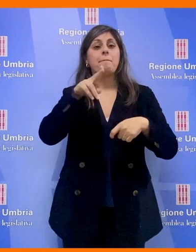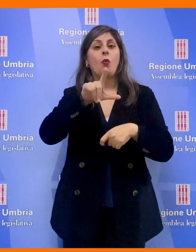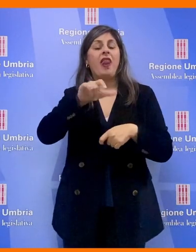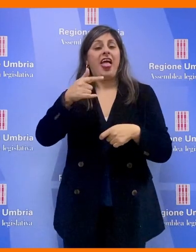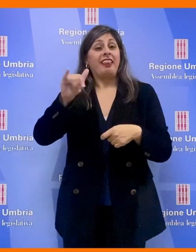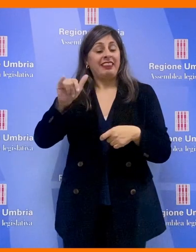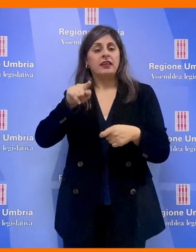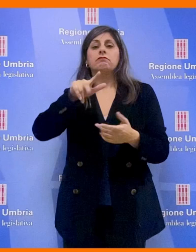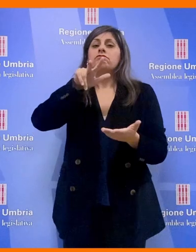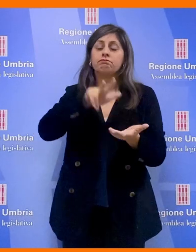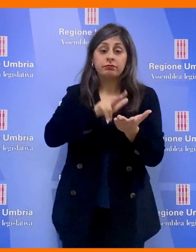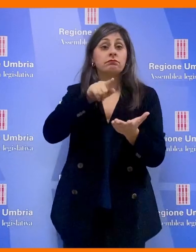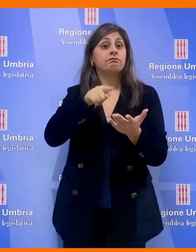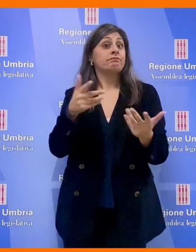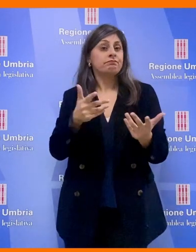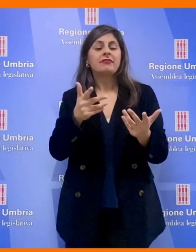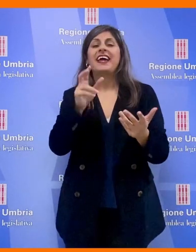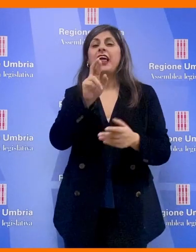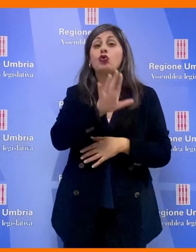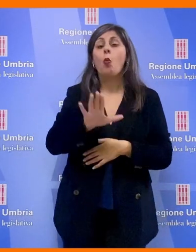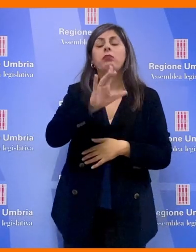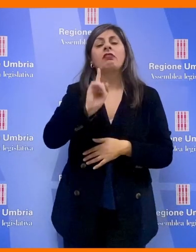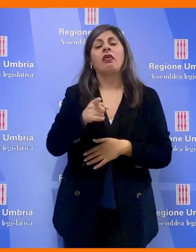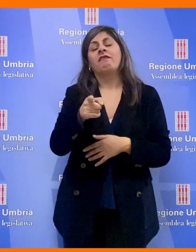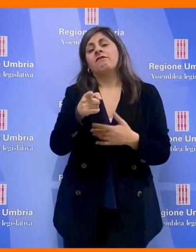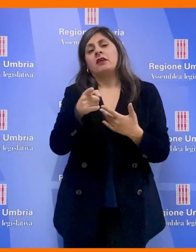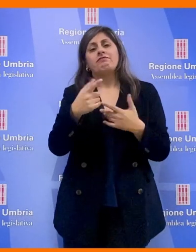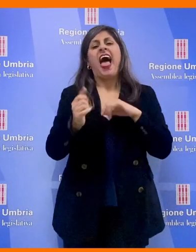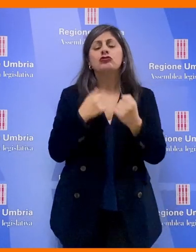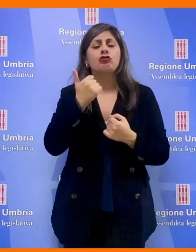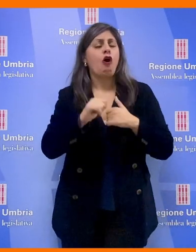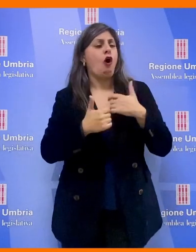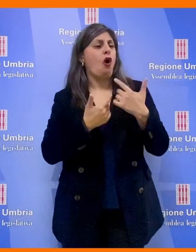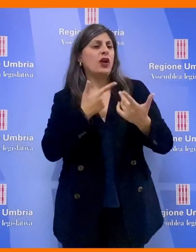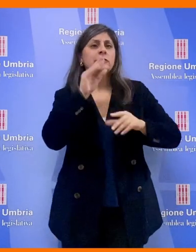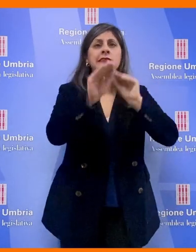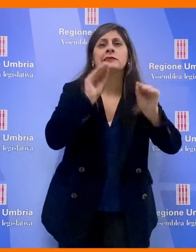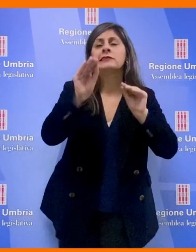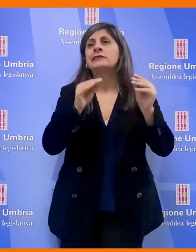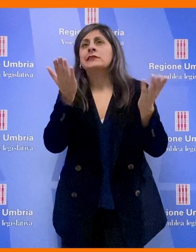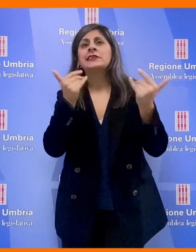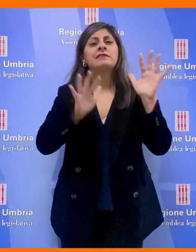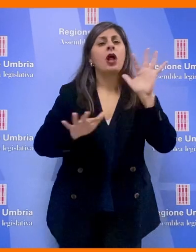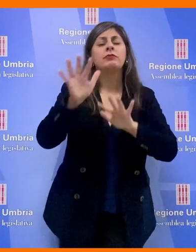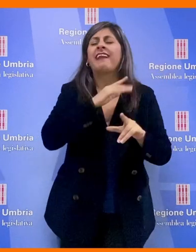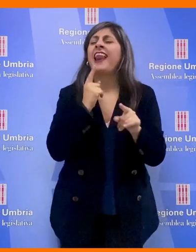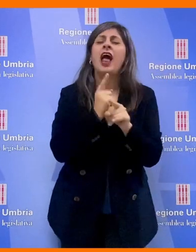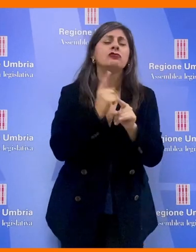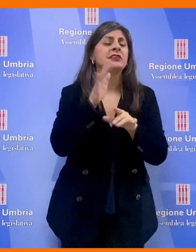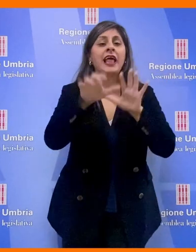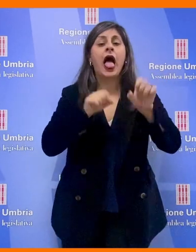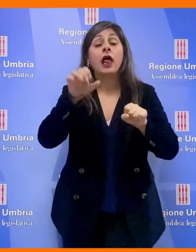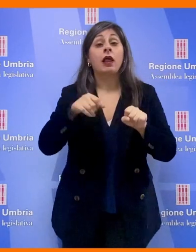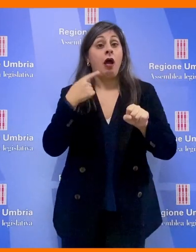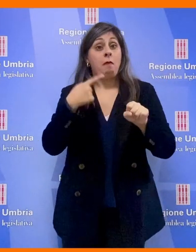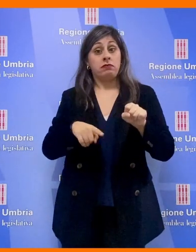affinché la Regione Umbria intraprenda tutte le azioni e le interlocuzioni necessarie affinché quanto chiesto